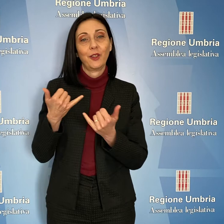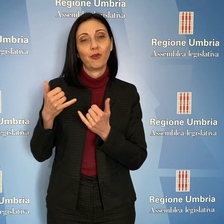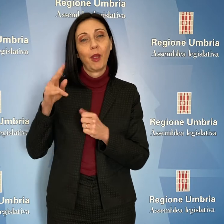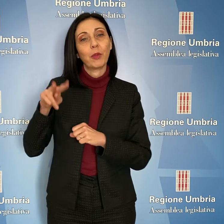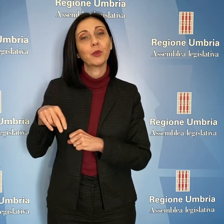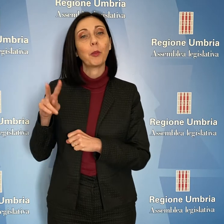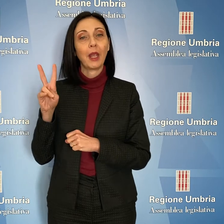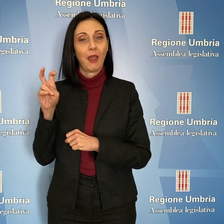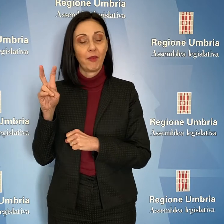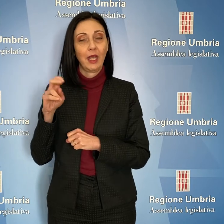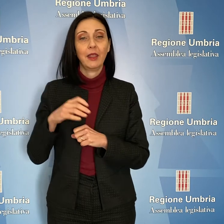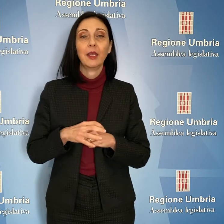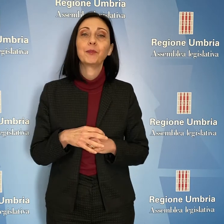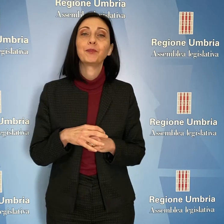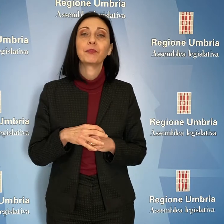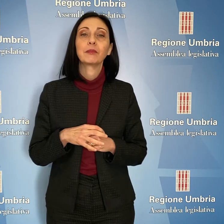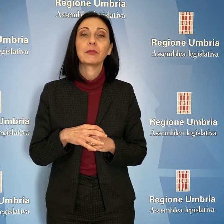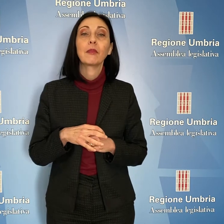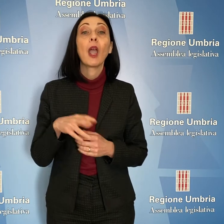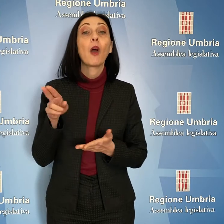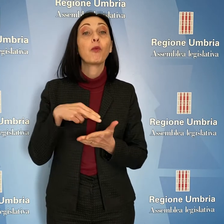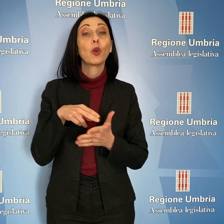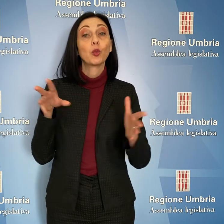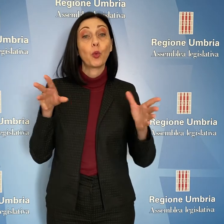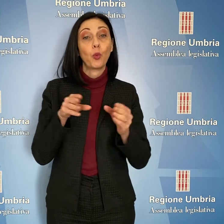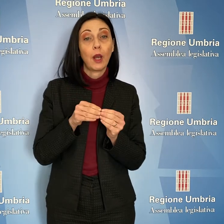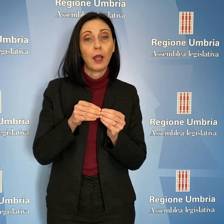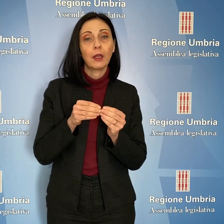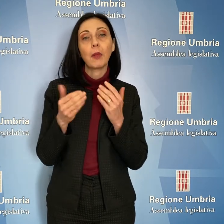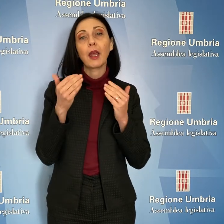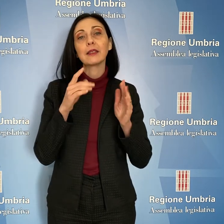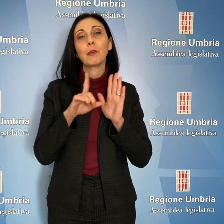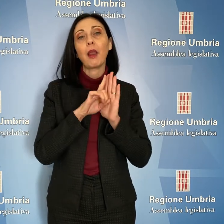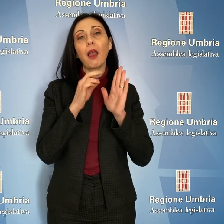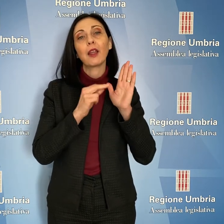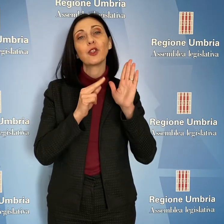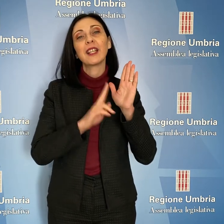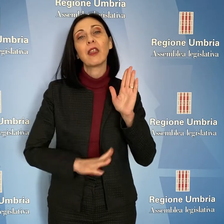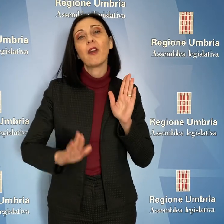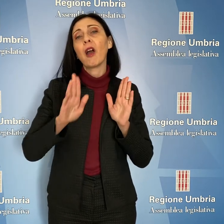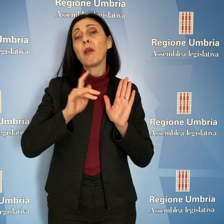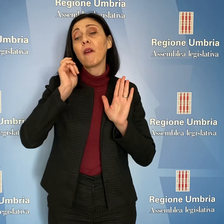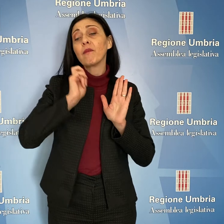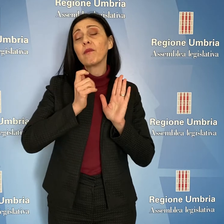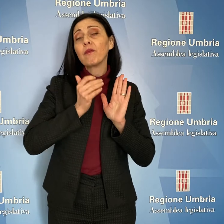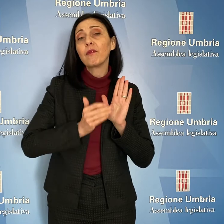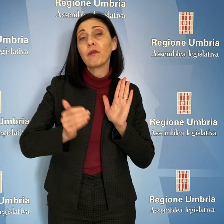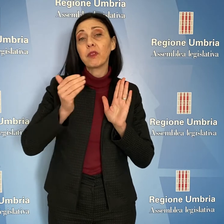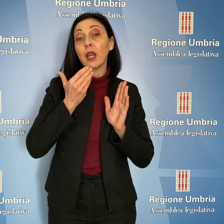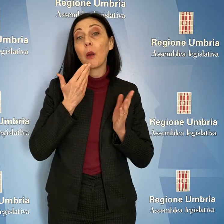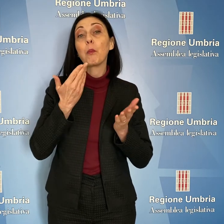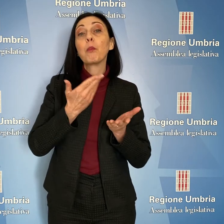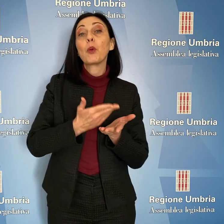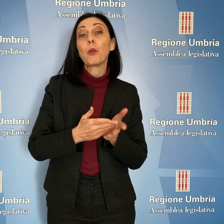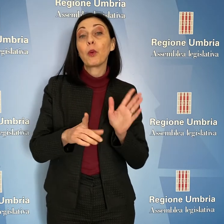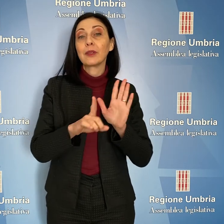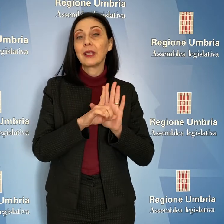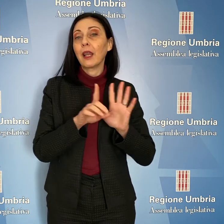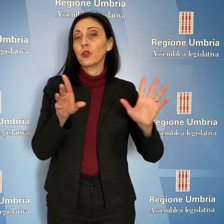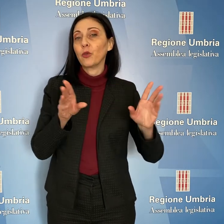Con voto unanime, l'Assemblea legislativa dell'Umbria ha dato il via libera ad una proposta di legge unitaria della seconda